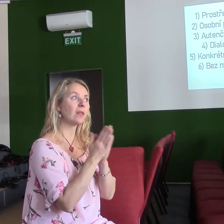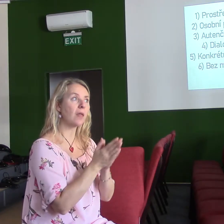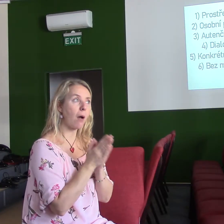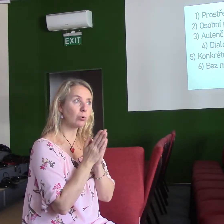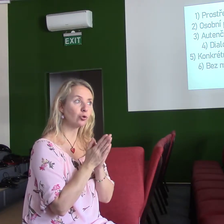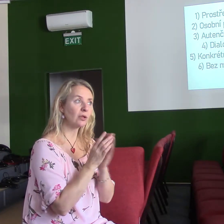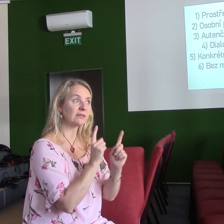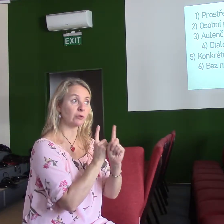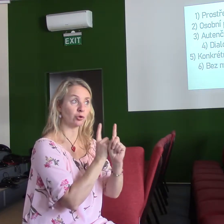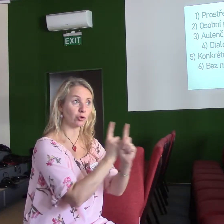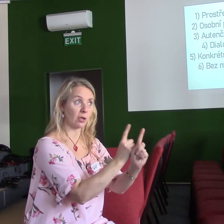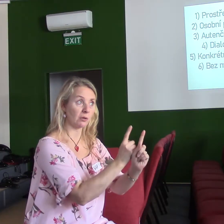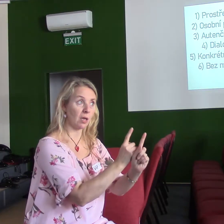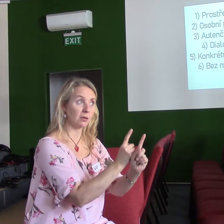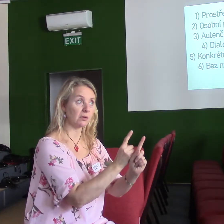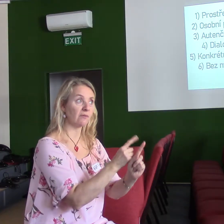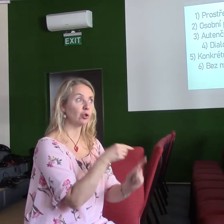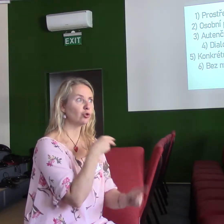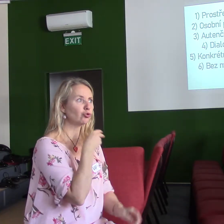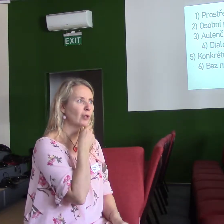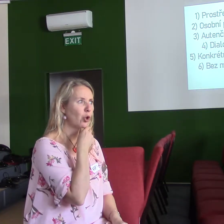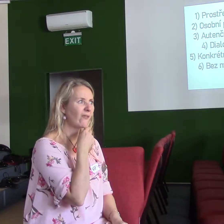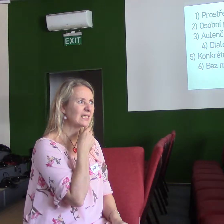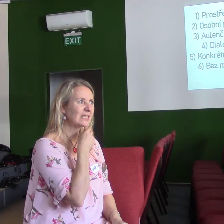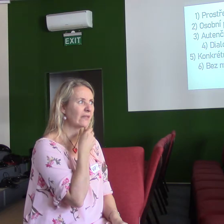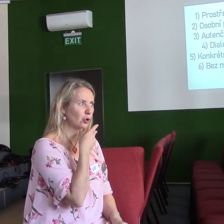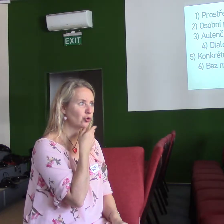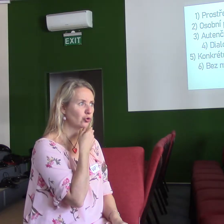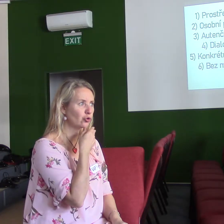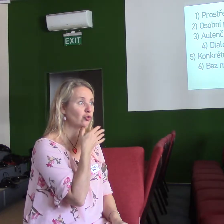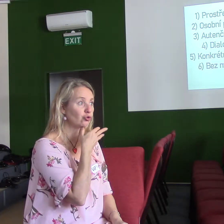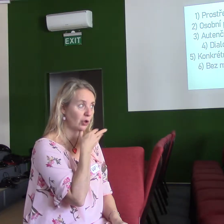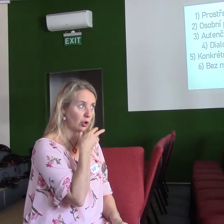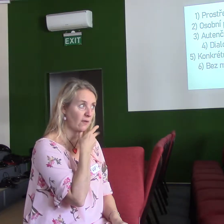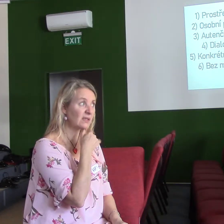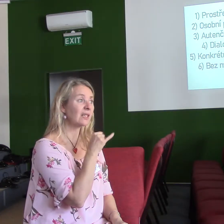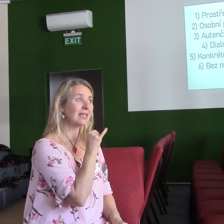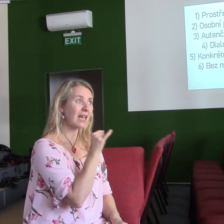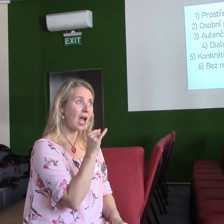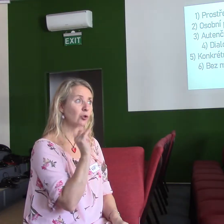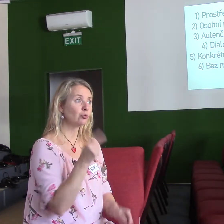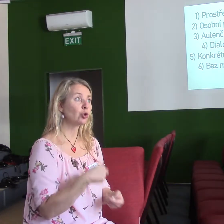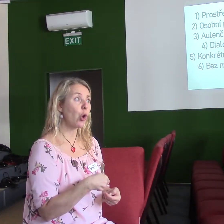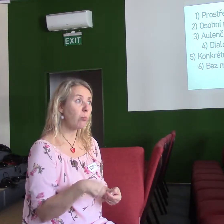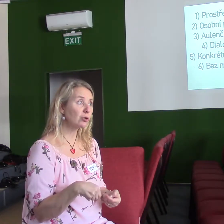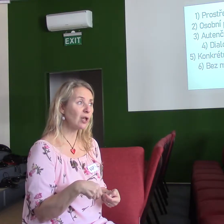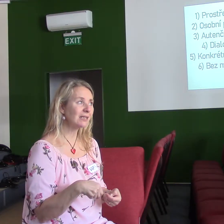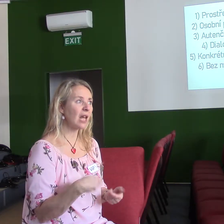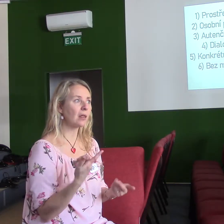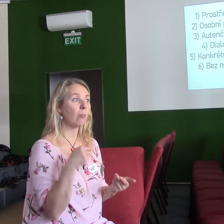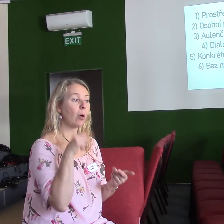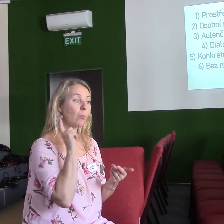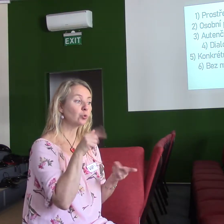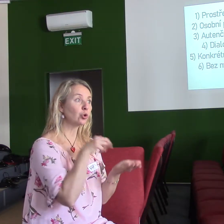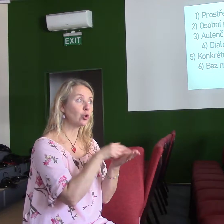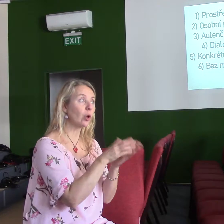křesťanstvím, má to dostat židoustvím, znamená to, že každý křesťan se má obřezdávat, že každý křesťan musí chodit do synagogi, že každý křesťan musí chodit do